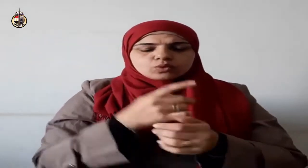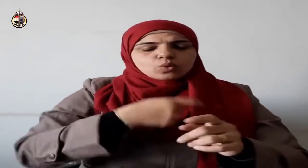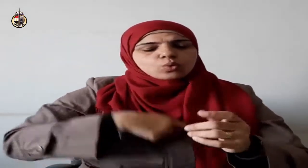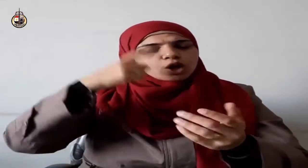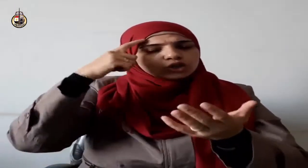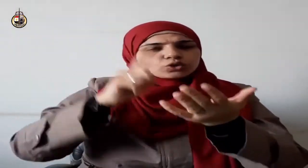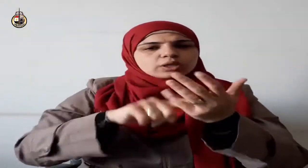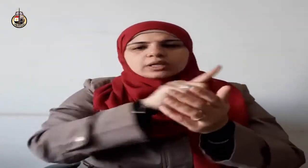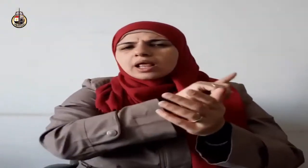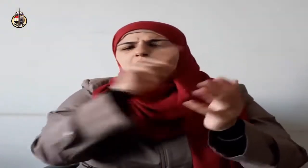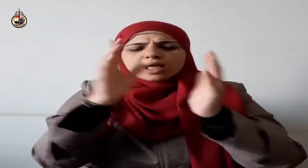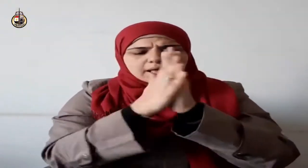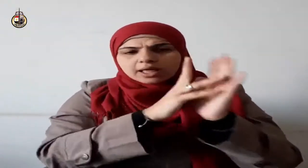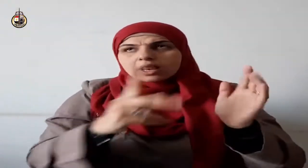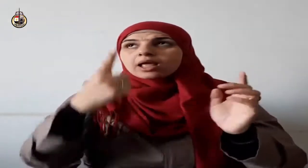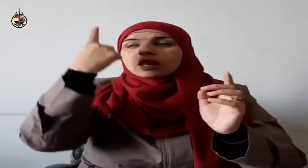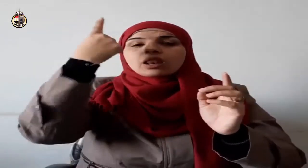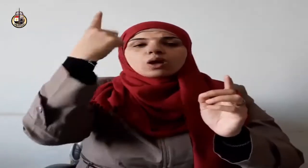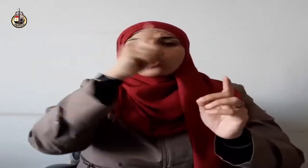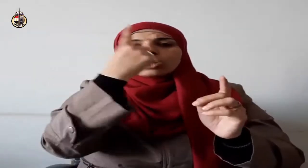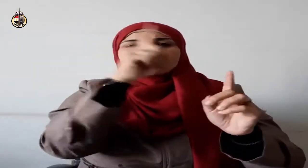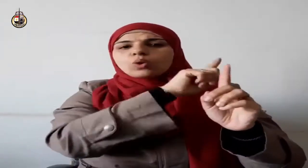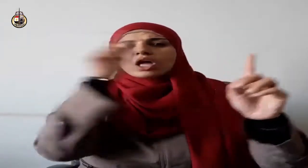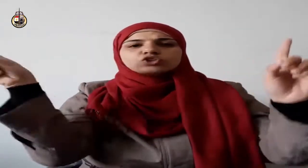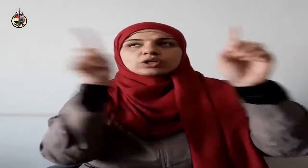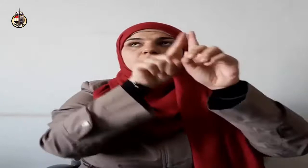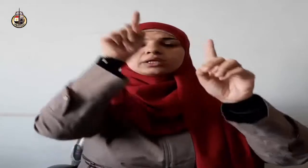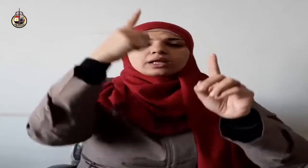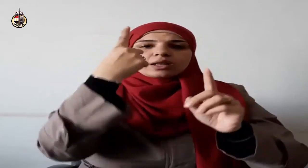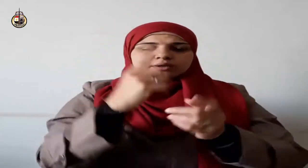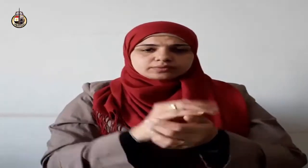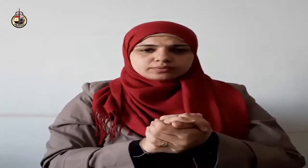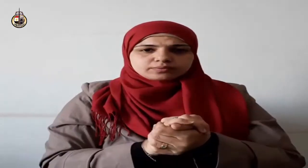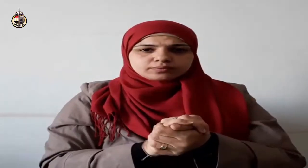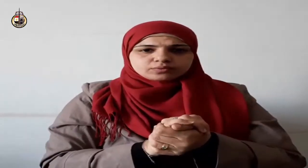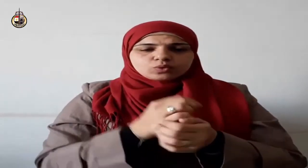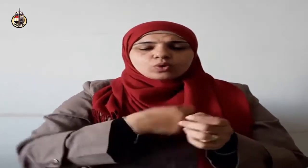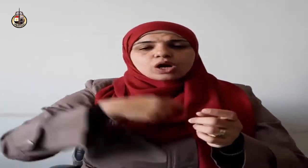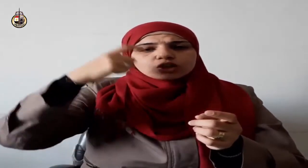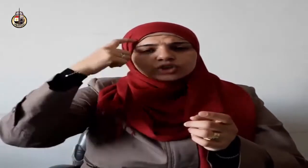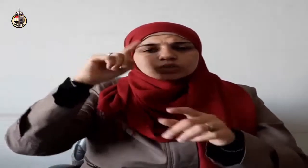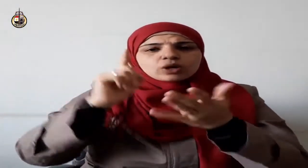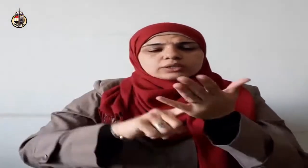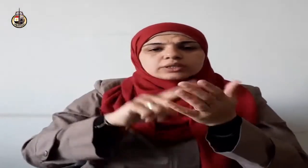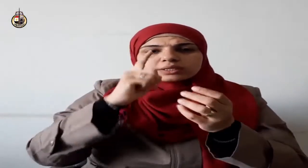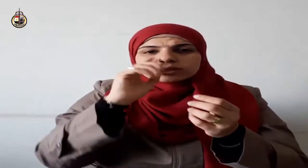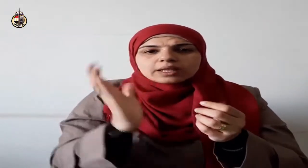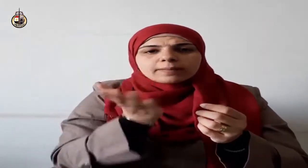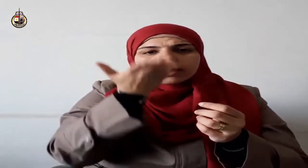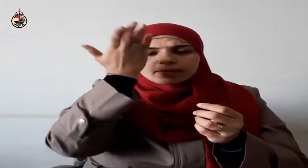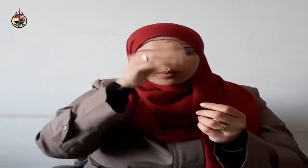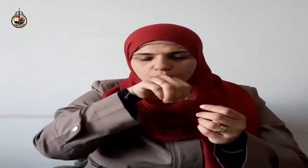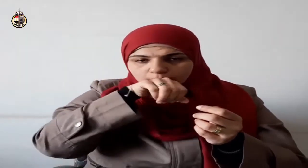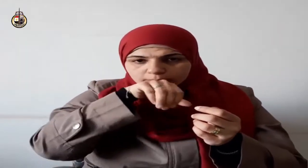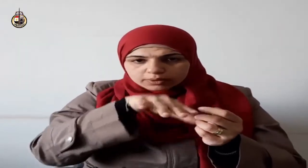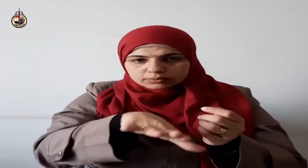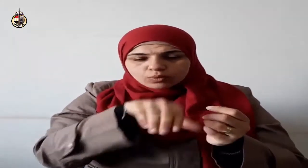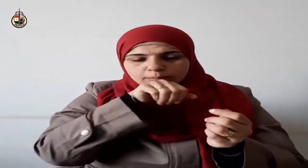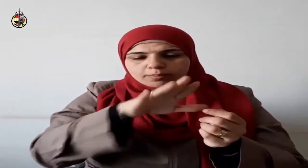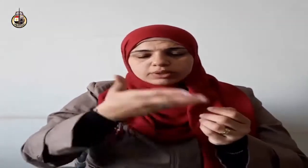العالمين القائل في كتابه الكريم هو الذي خلق السماوات والأرض في ستة